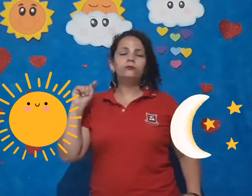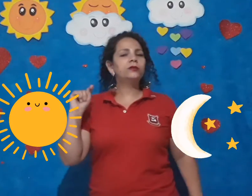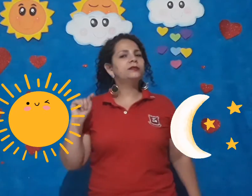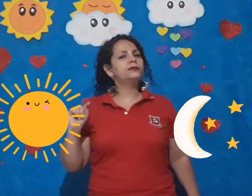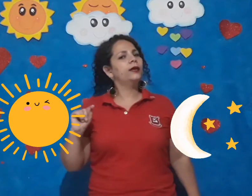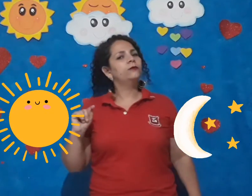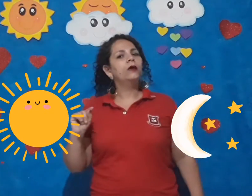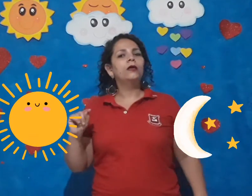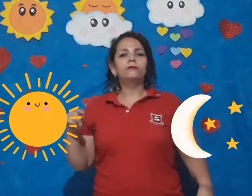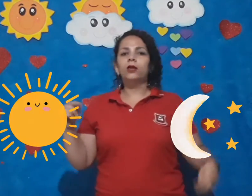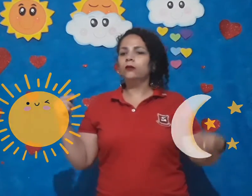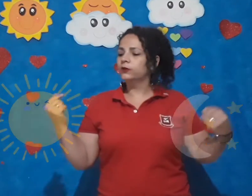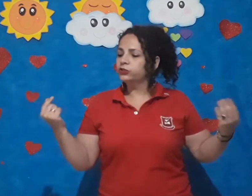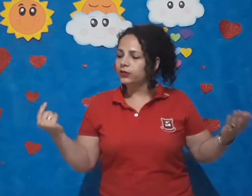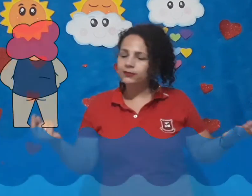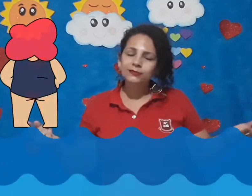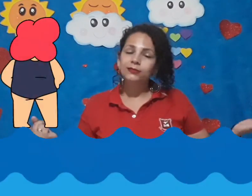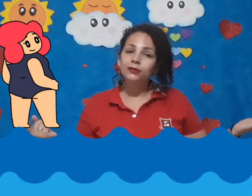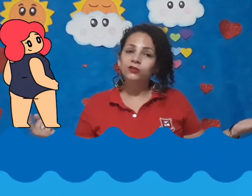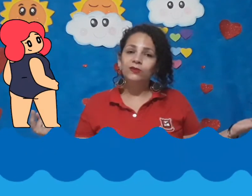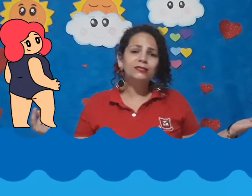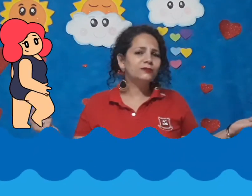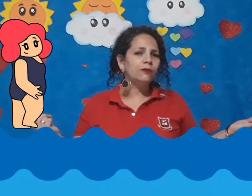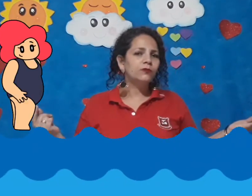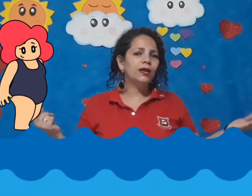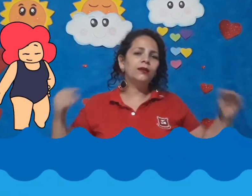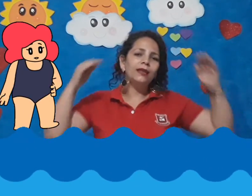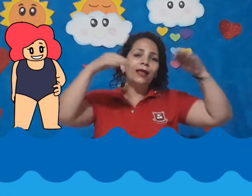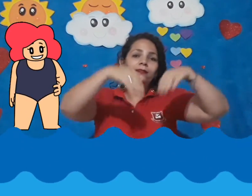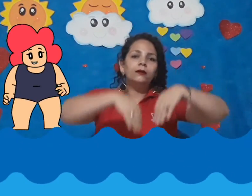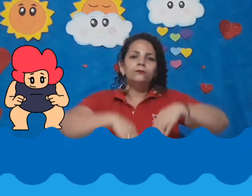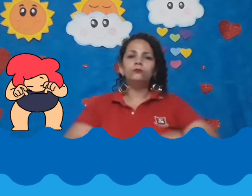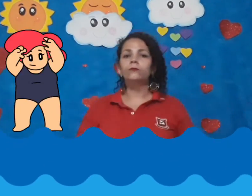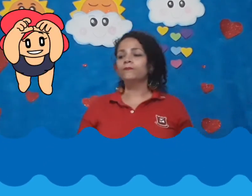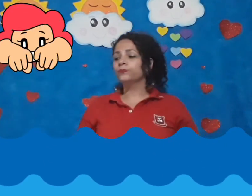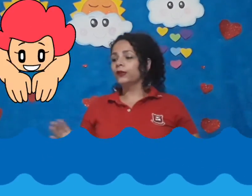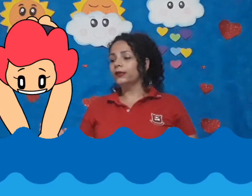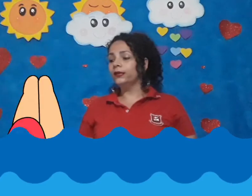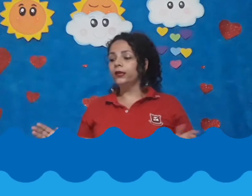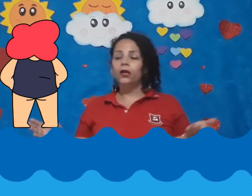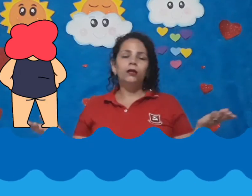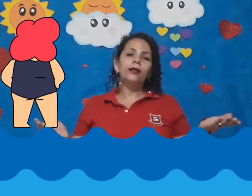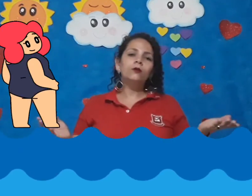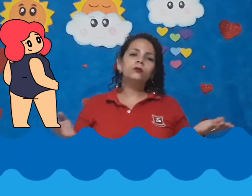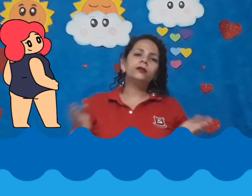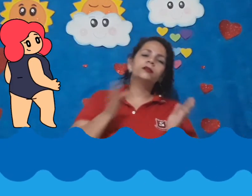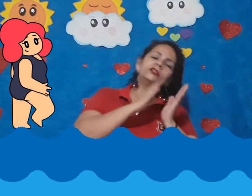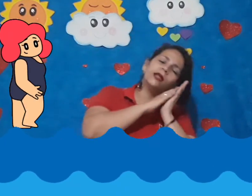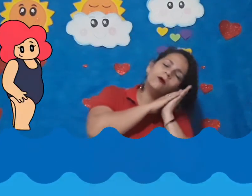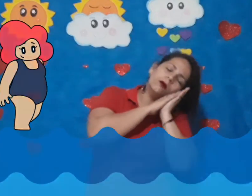no desenho. Tem umas criancinhas fazendo, sabe o quê? Nadando. E tem outra que está, ó,